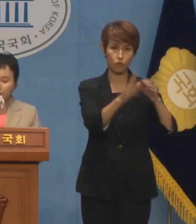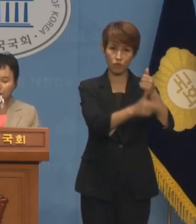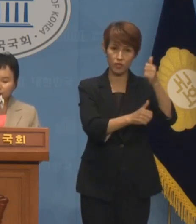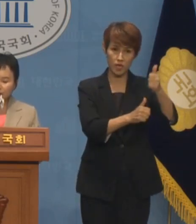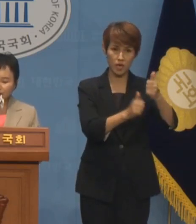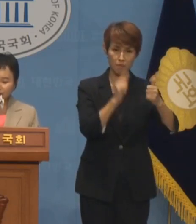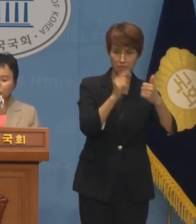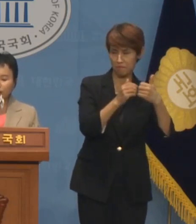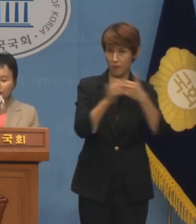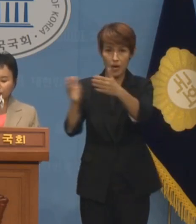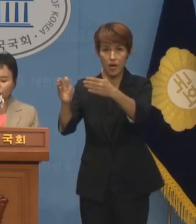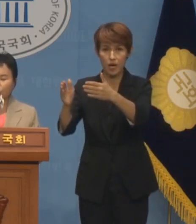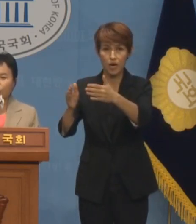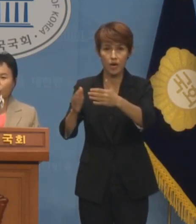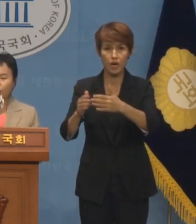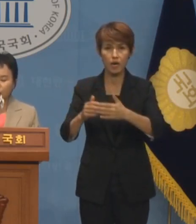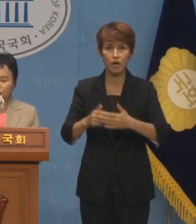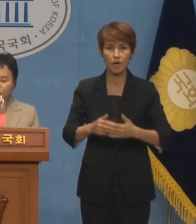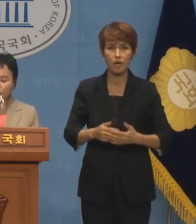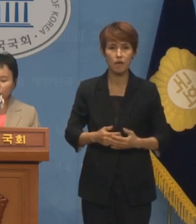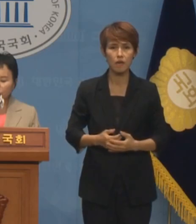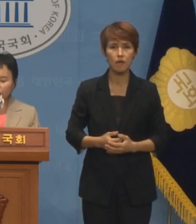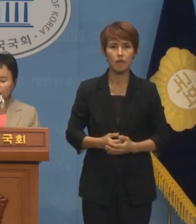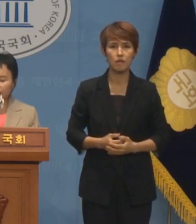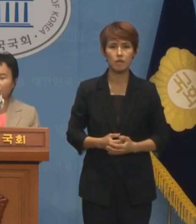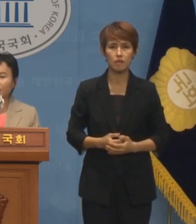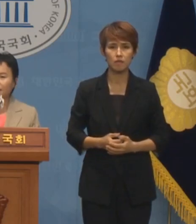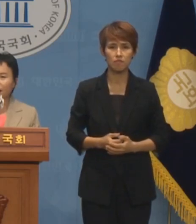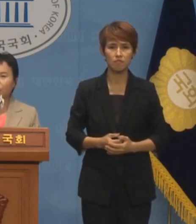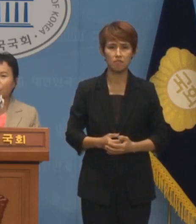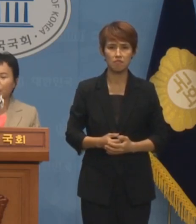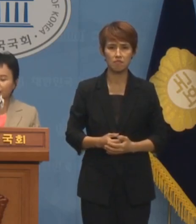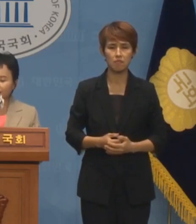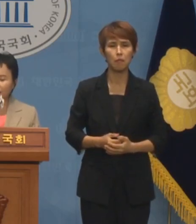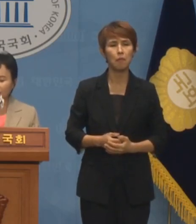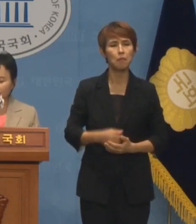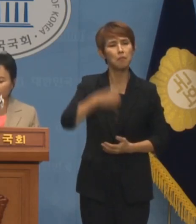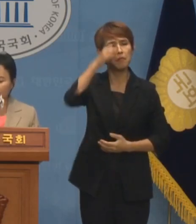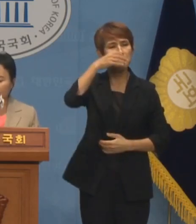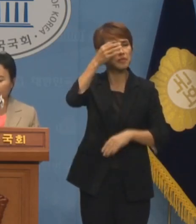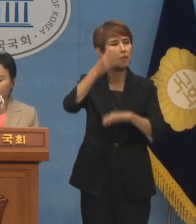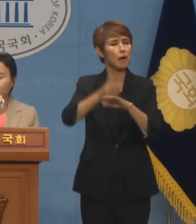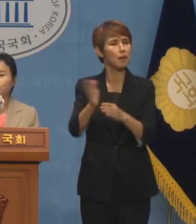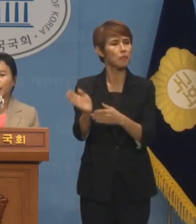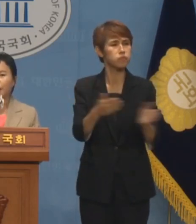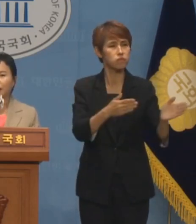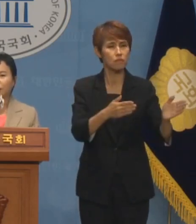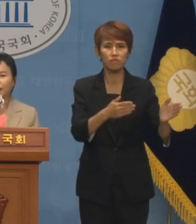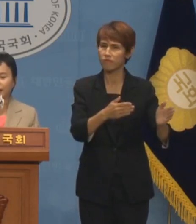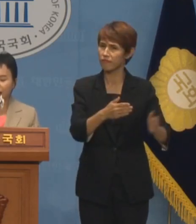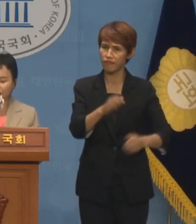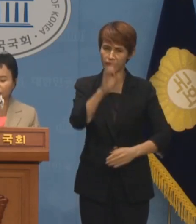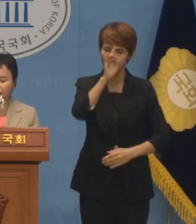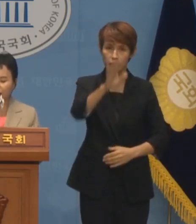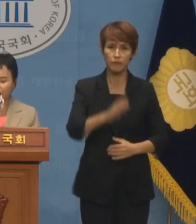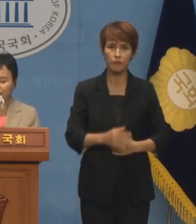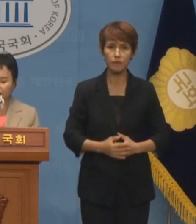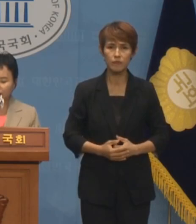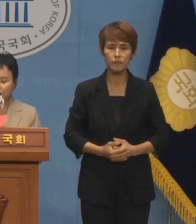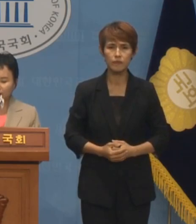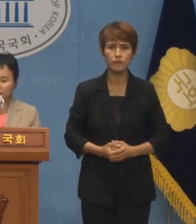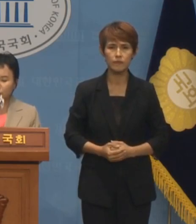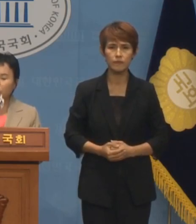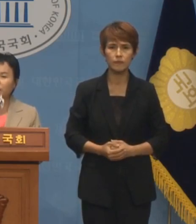면책특권 뒤에 숨어 영혼 없는 사과를 하고 그냥 넘어갈 수준의 발언이 아닙니다.